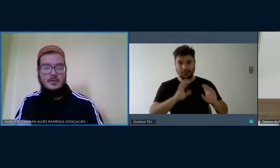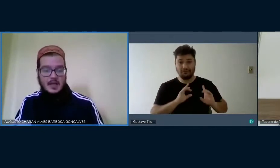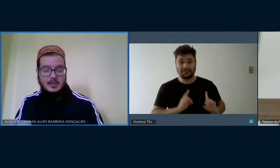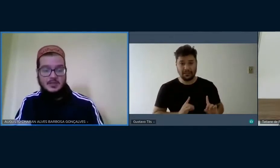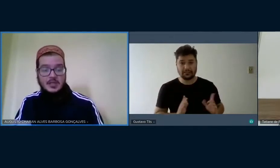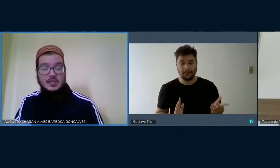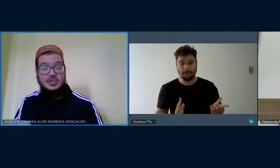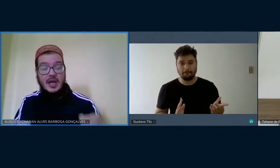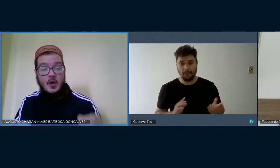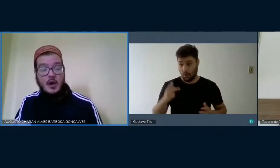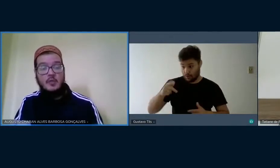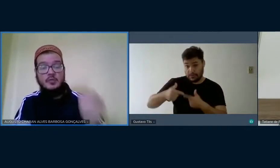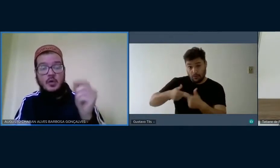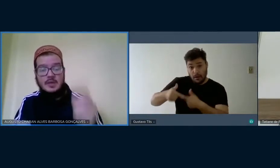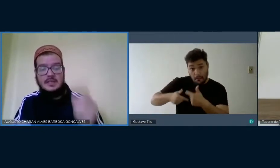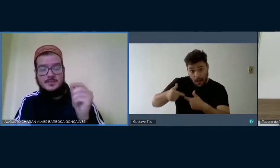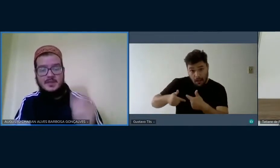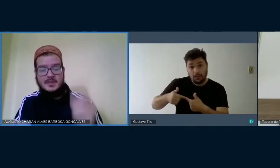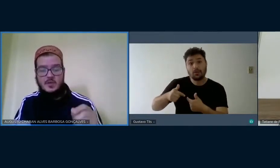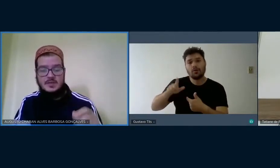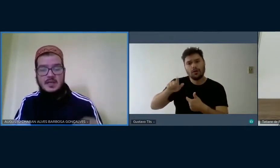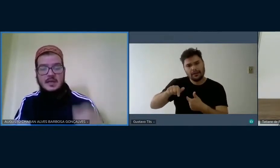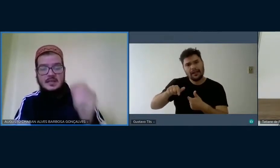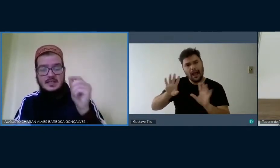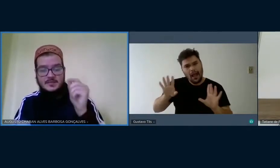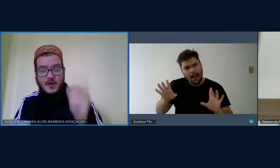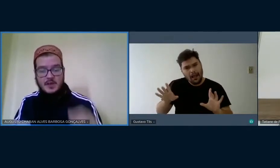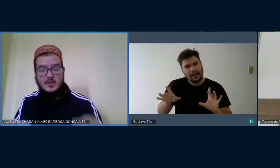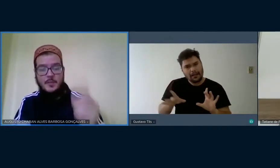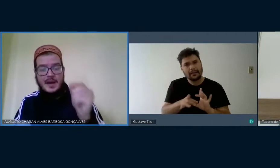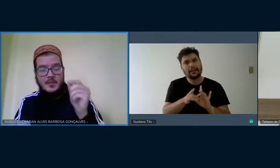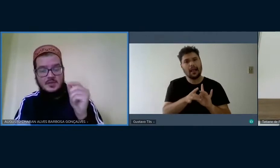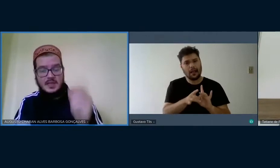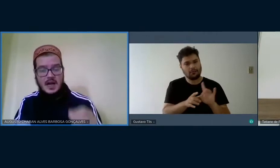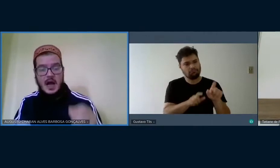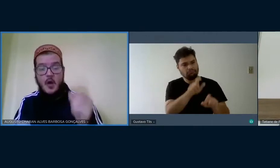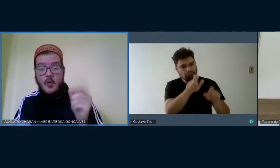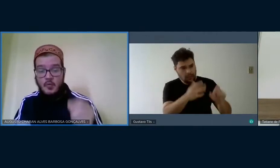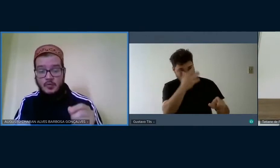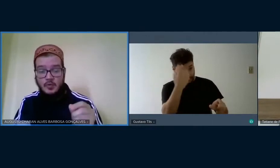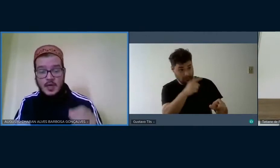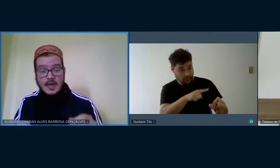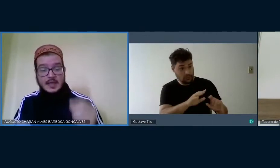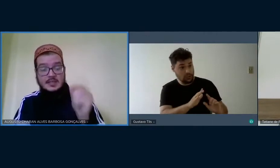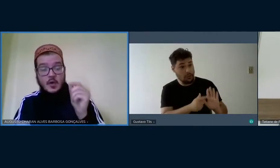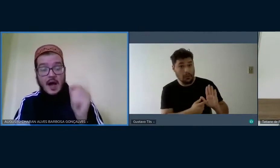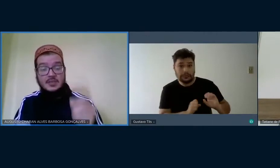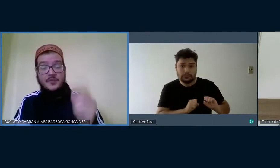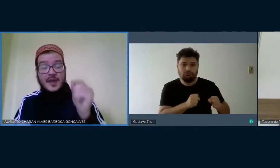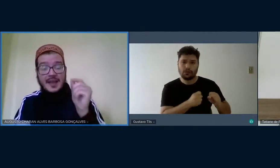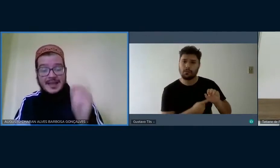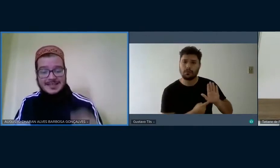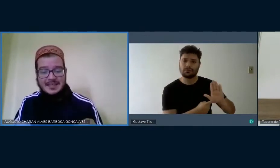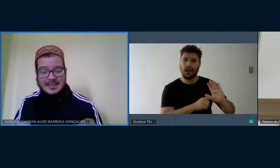trabalho, Tati, dialoga com todas as pessoas que se esforçam para mostrar ao mundo que só há diferenças